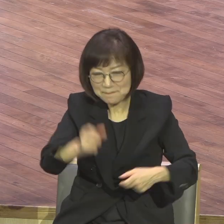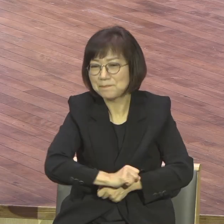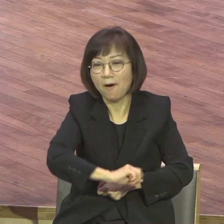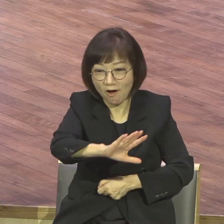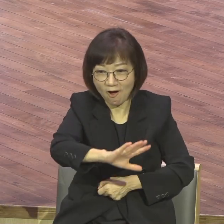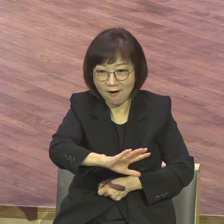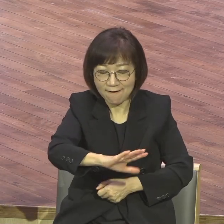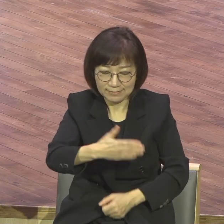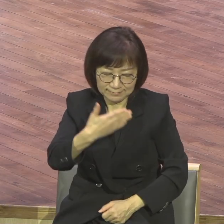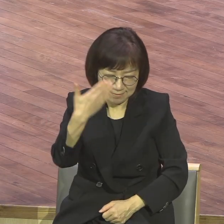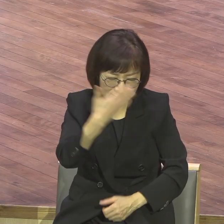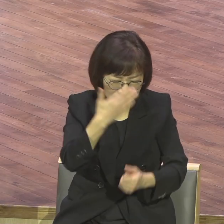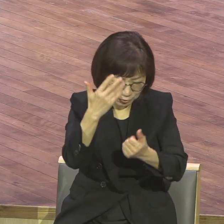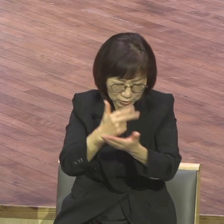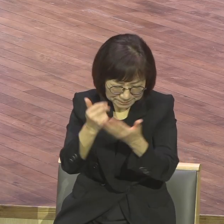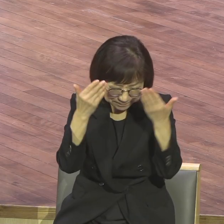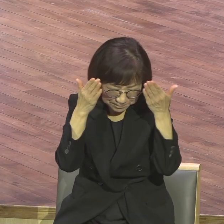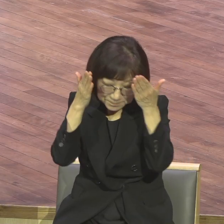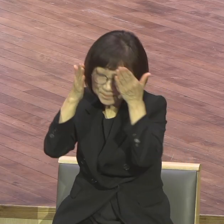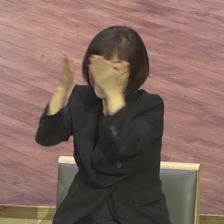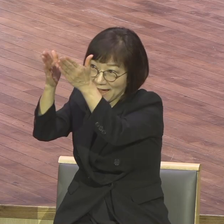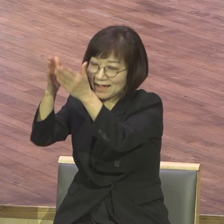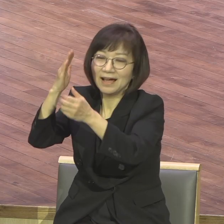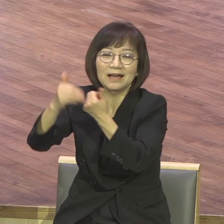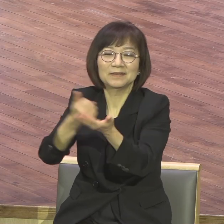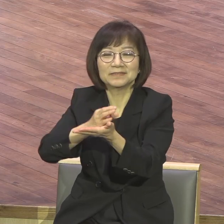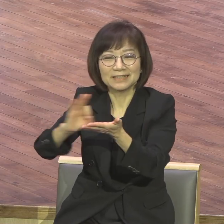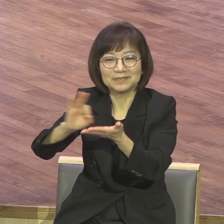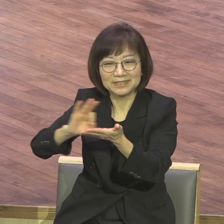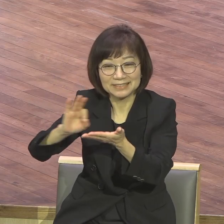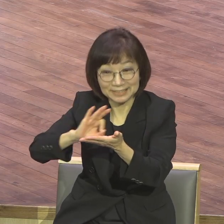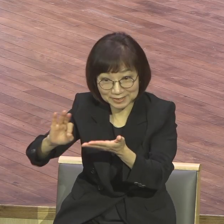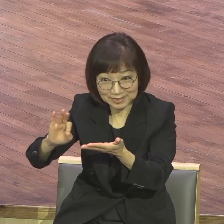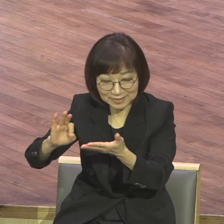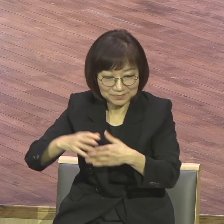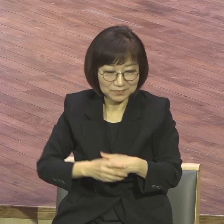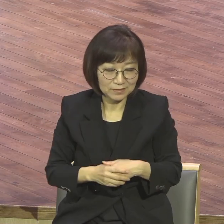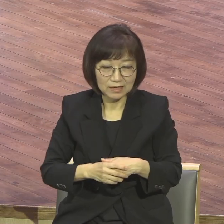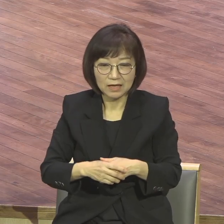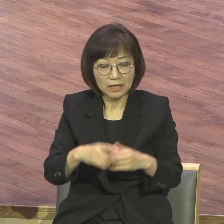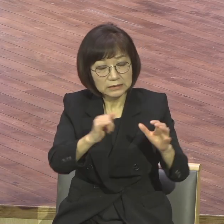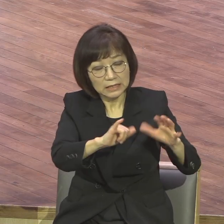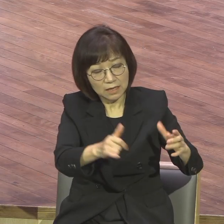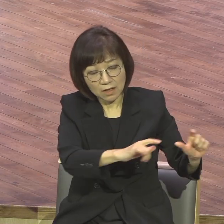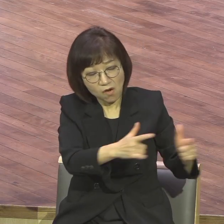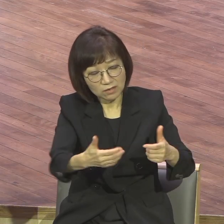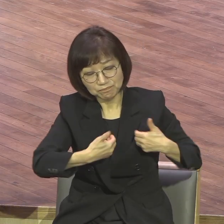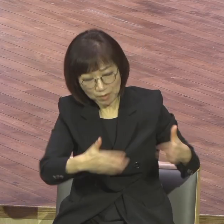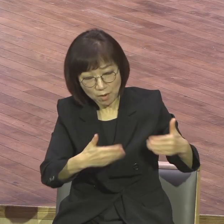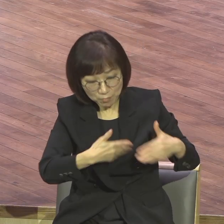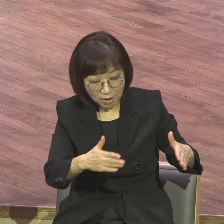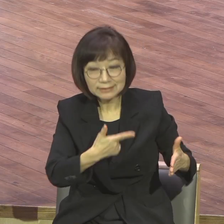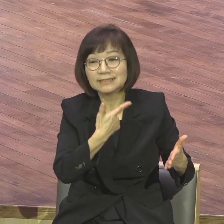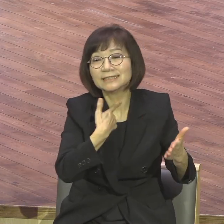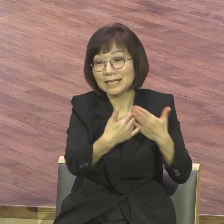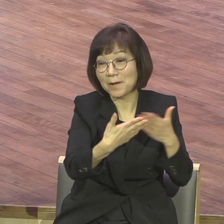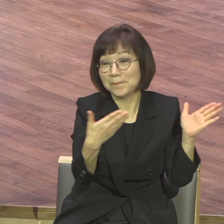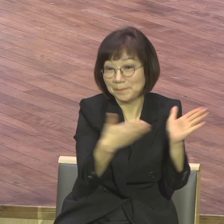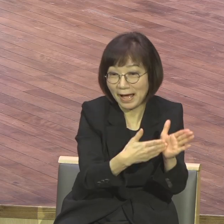아니라는 사실을 이따가도 없어질 것 안개와 같은 것 있을 것 이라는 사실을 처음 했기 때문에 오직 예수가 됐기 때문에 오직 이제